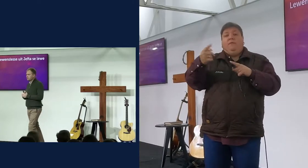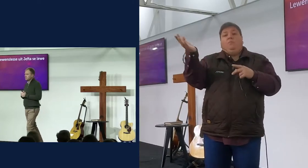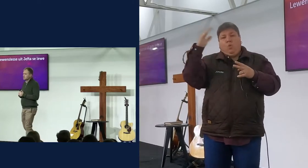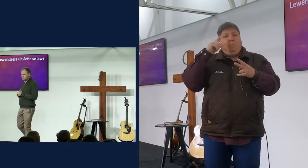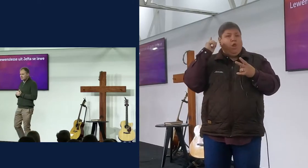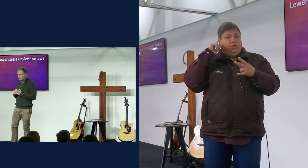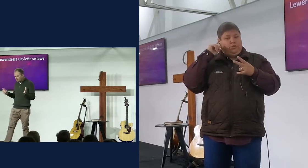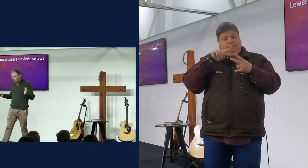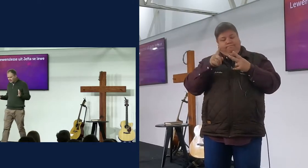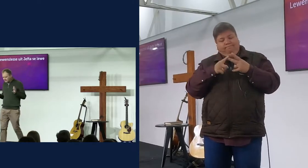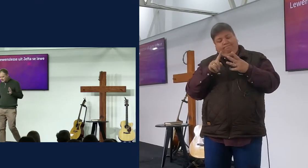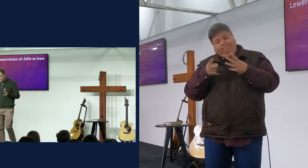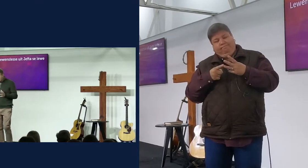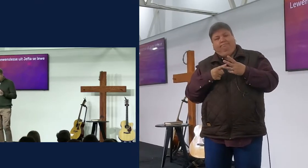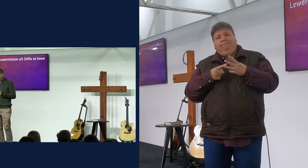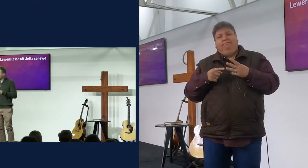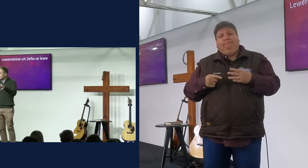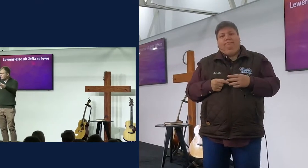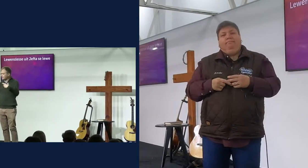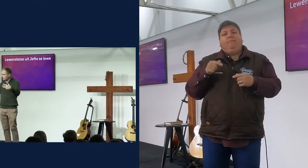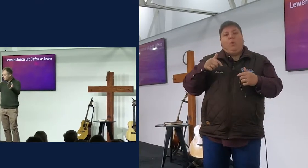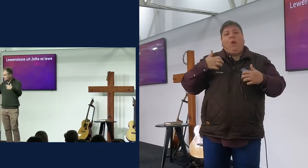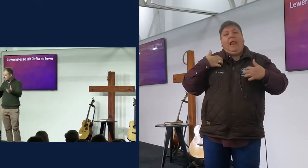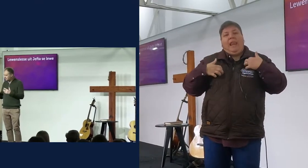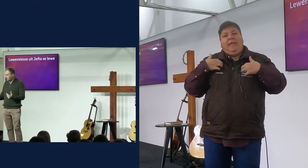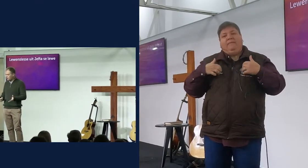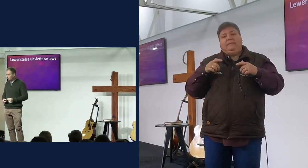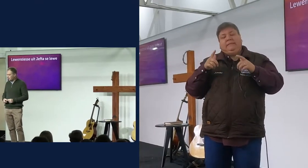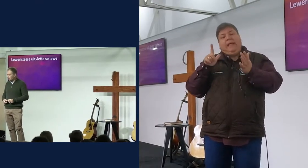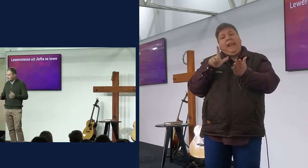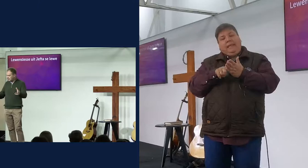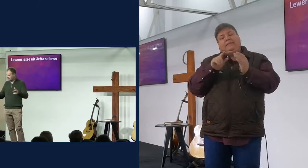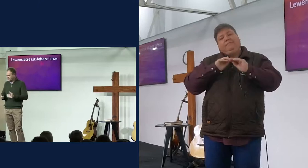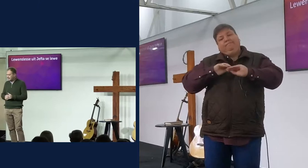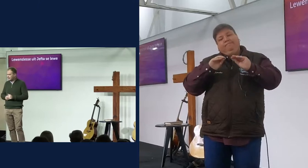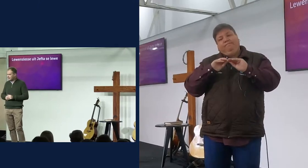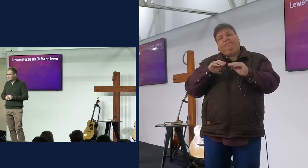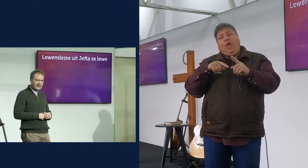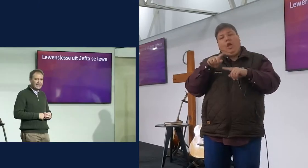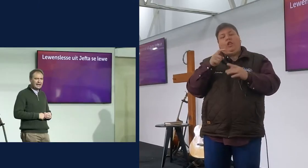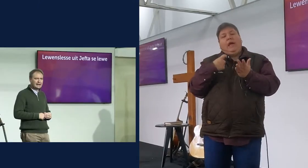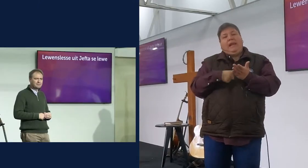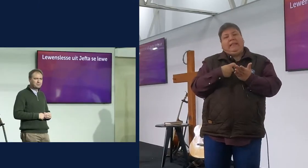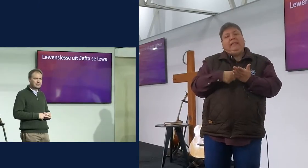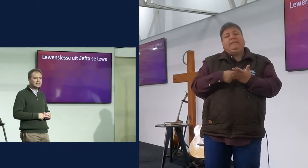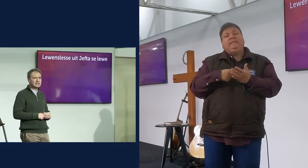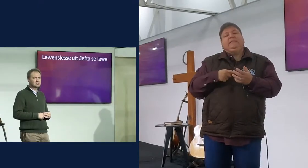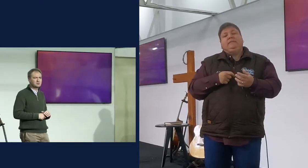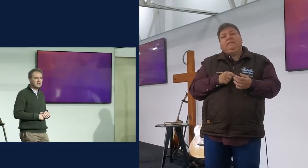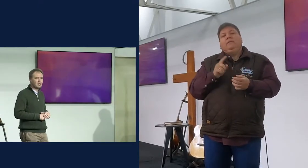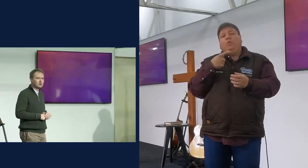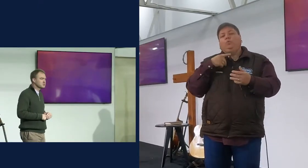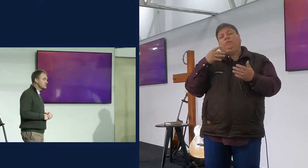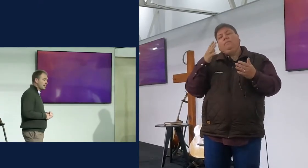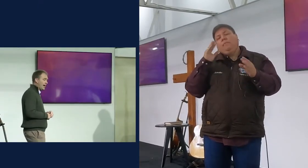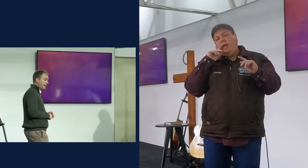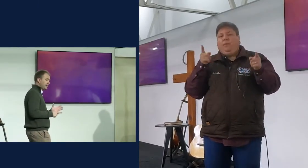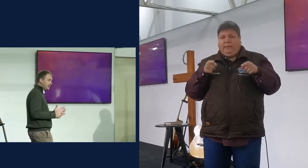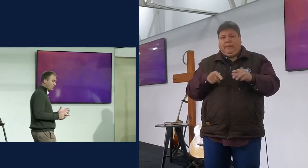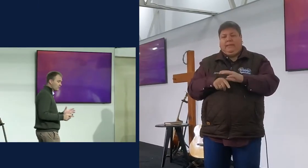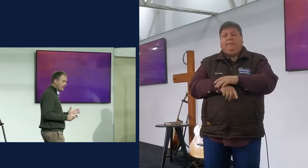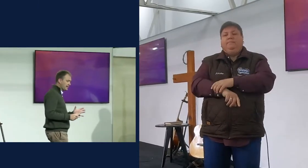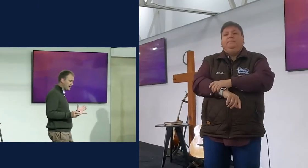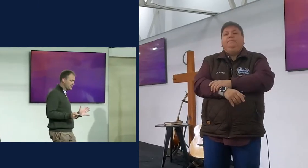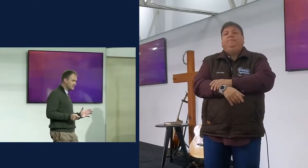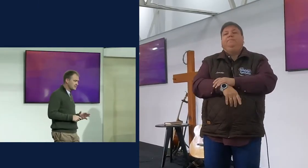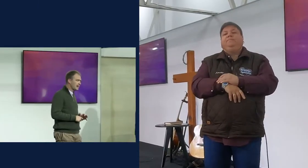oké, so kom ons kyk na paar levenslese, wat ons uit hierdie eerste verhaalkanaal uit Richter sy, en, en, ek is al soos een bykie daarover, so is julle recht, het